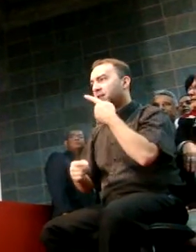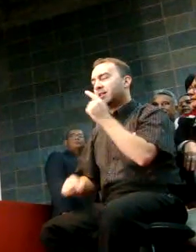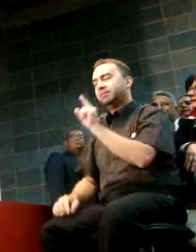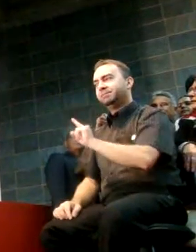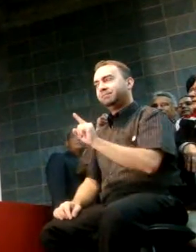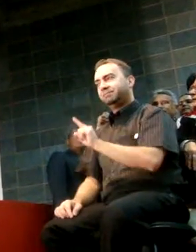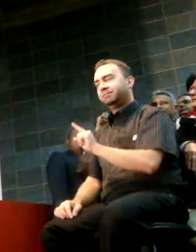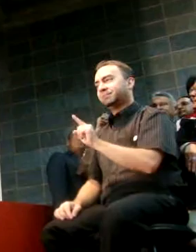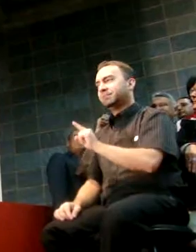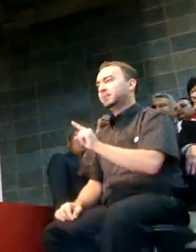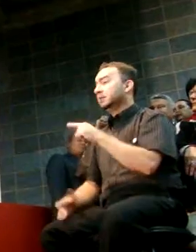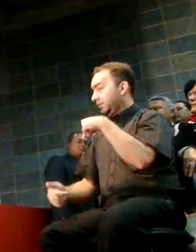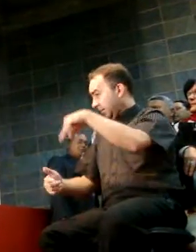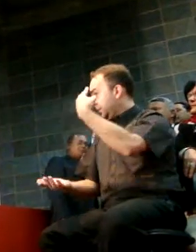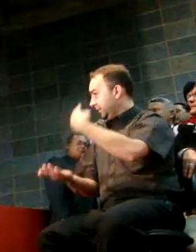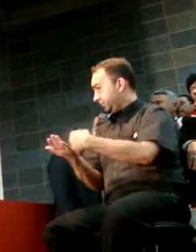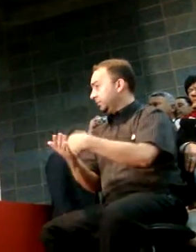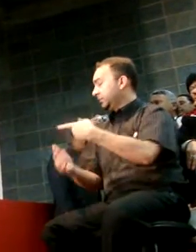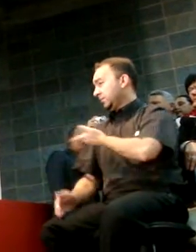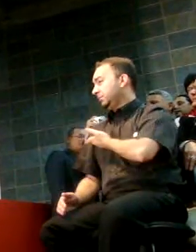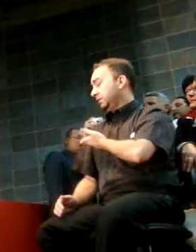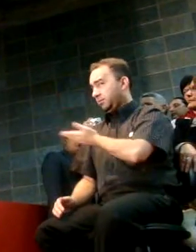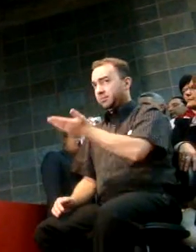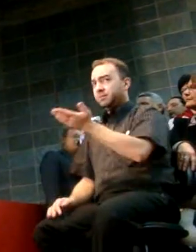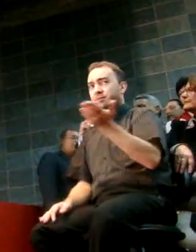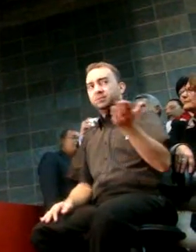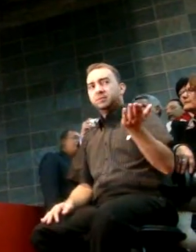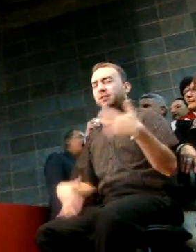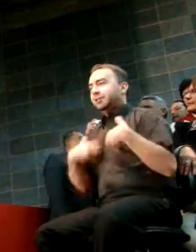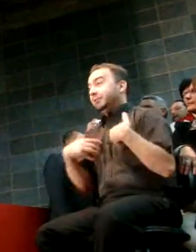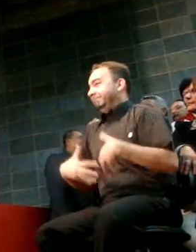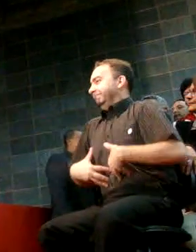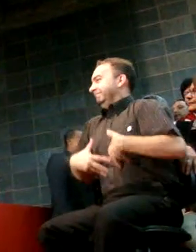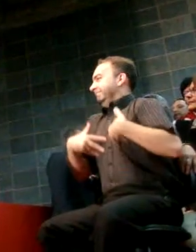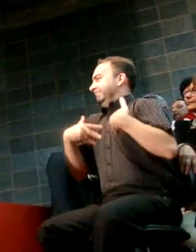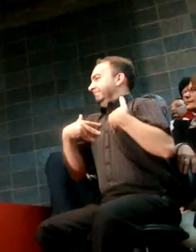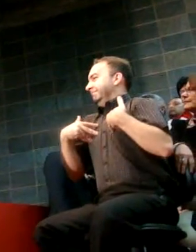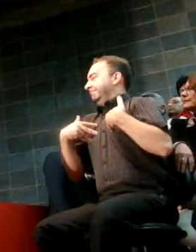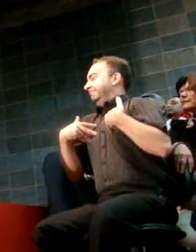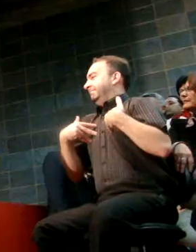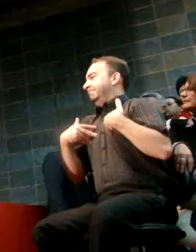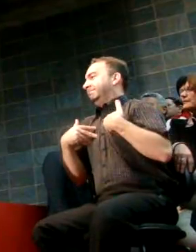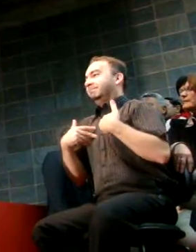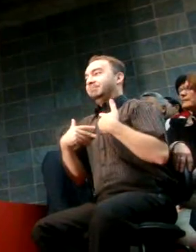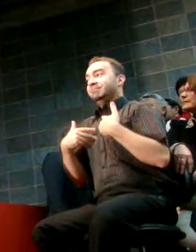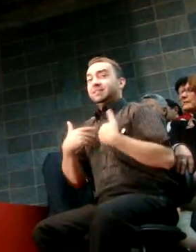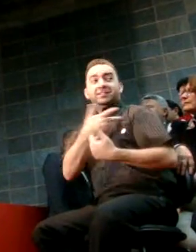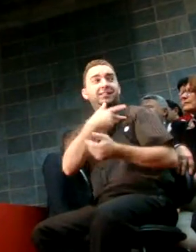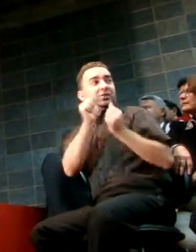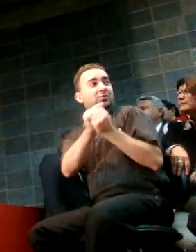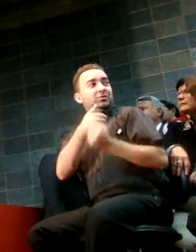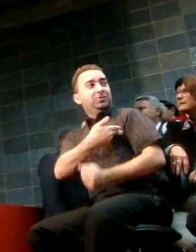Porque, meus amigos, a imensa honra que eu tenho de dividir o